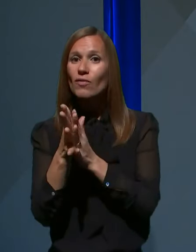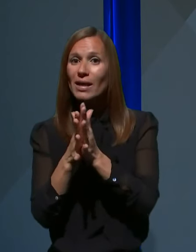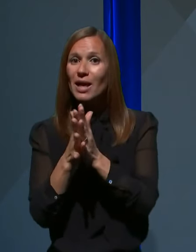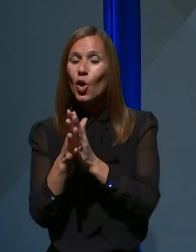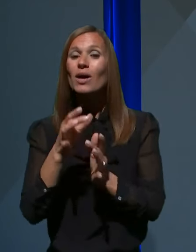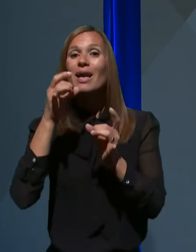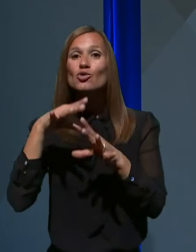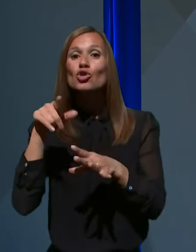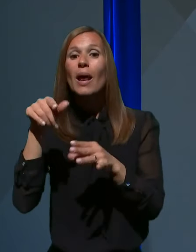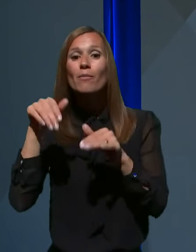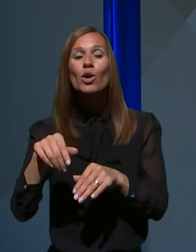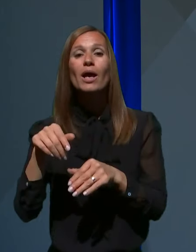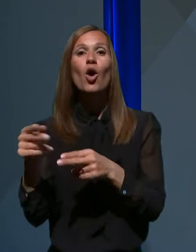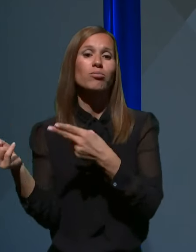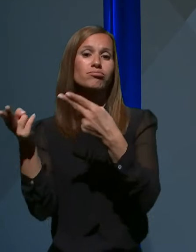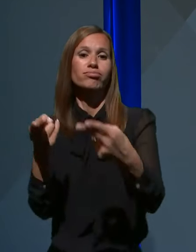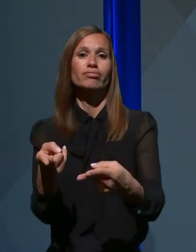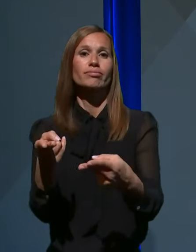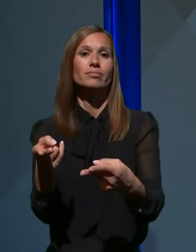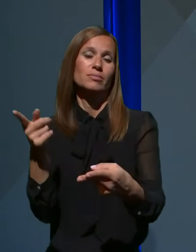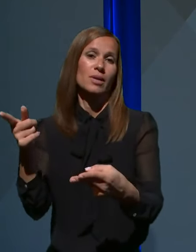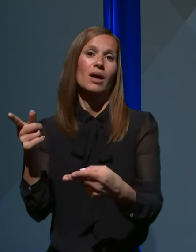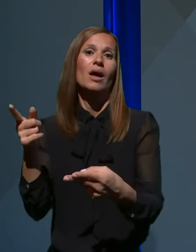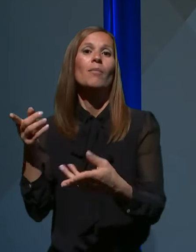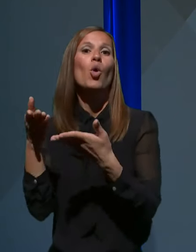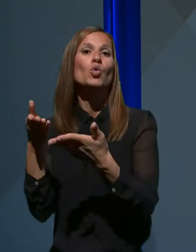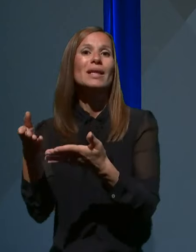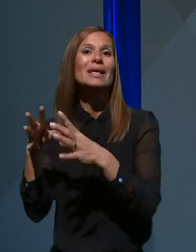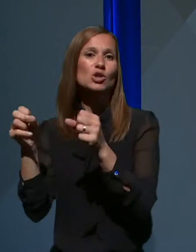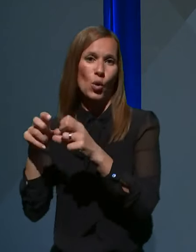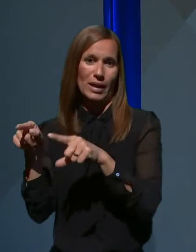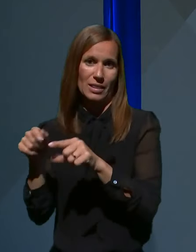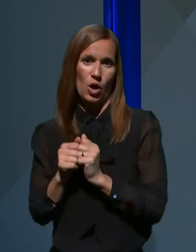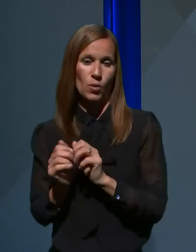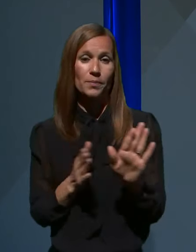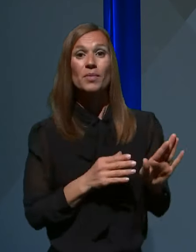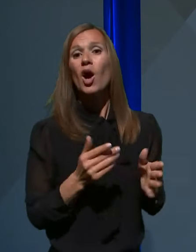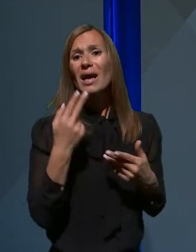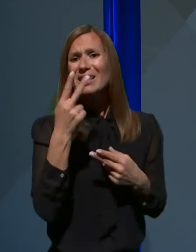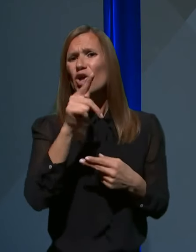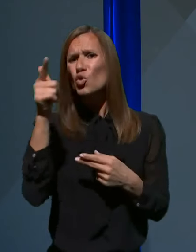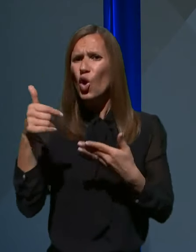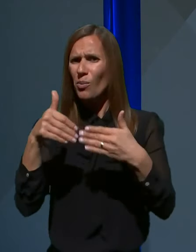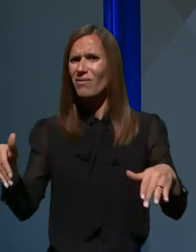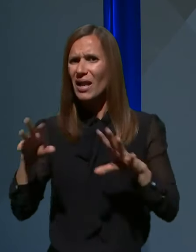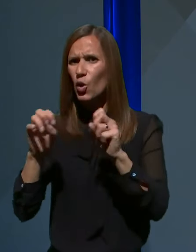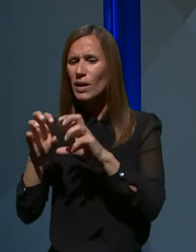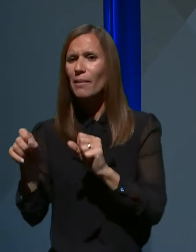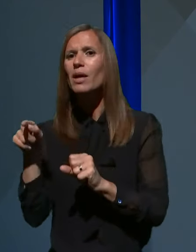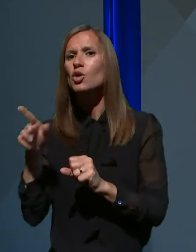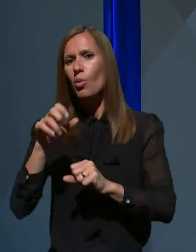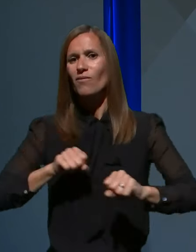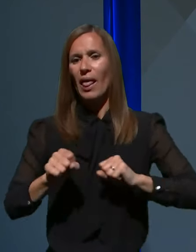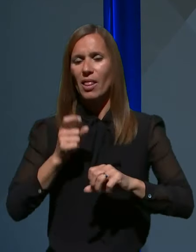morajo zagotoviti ponudniki storitev. Ob omejitvi drugih omejevalnih ukrepov bo vlada odločala